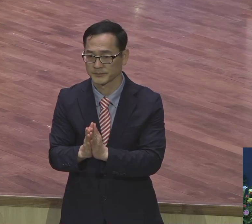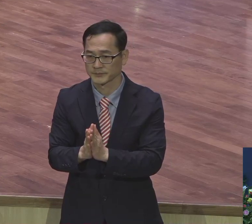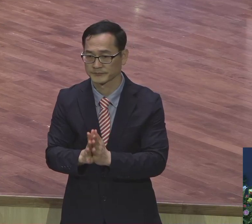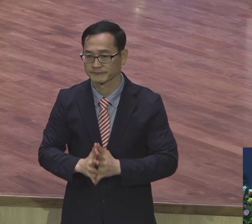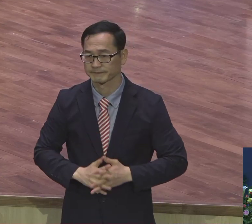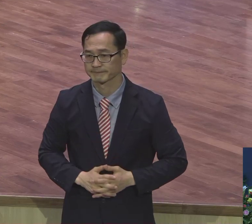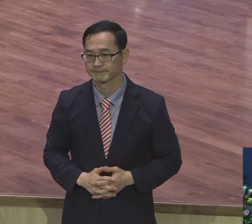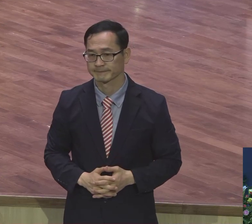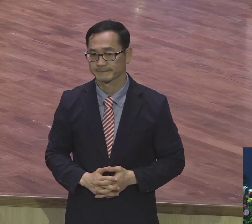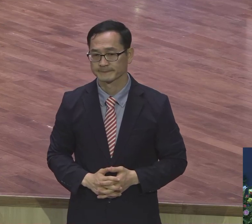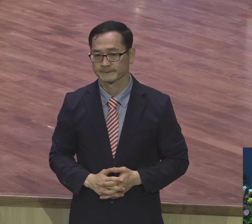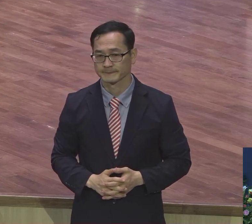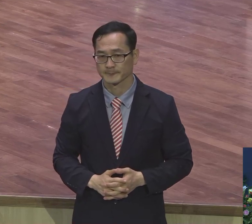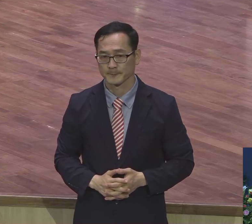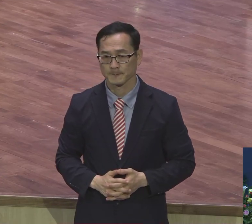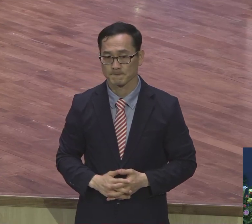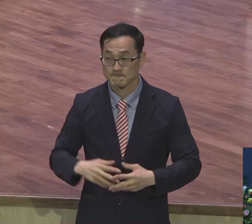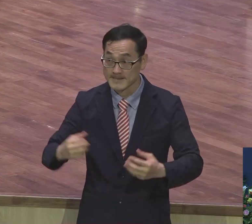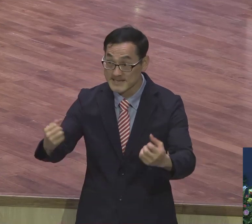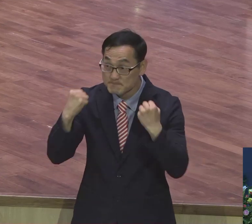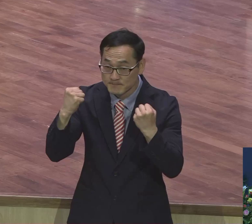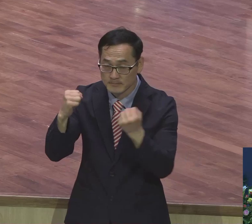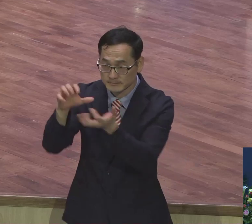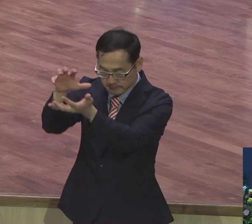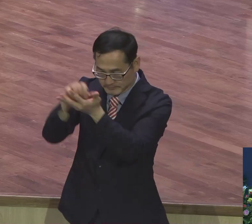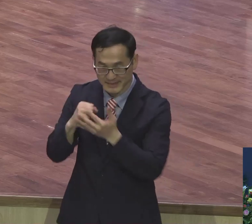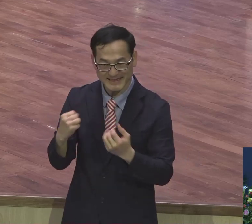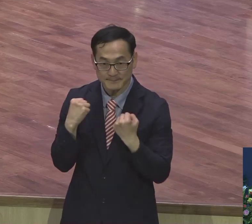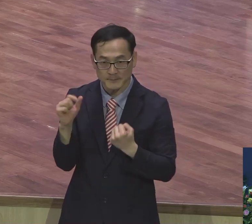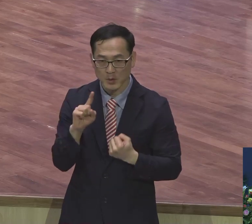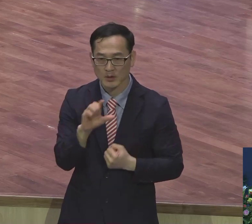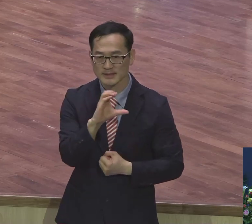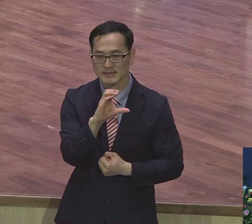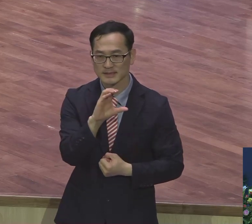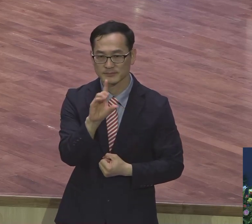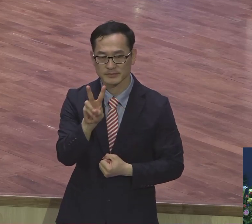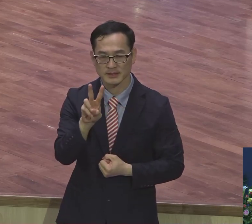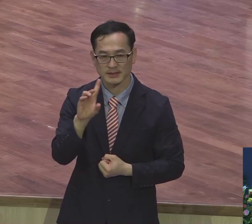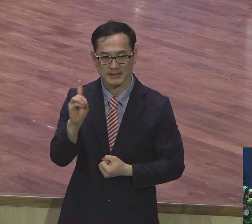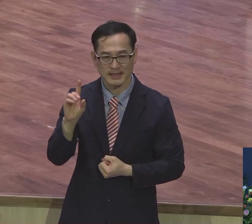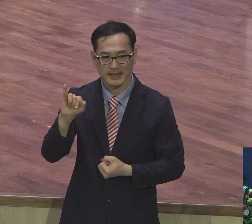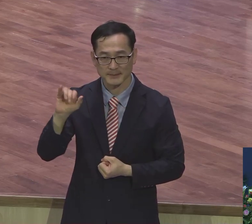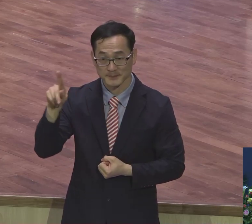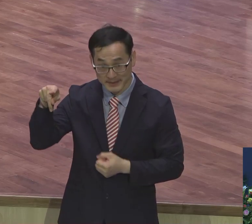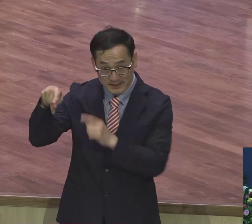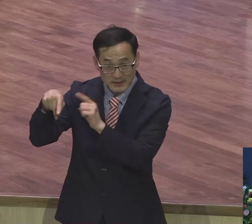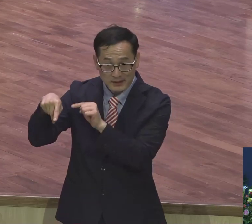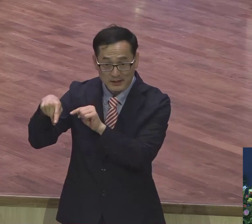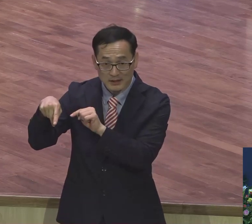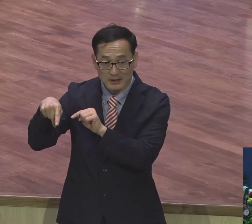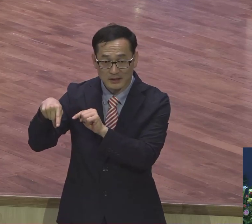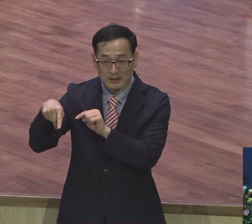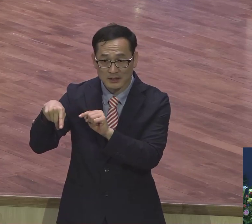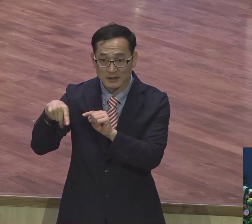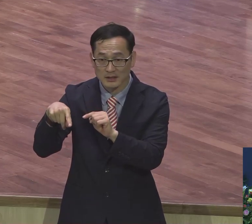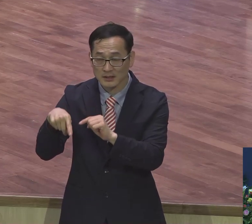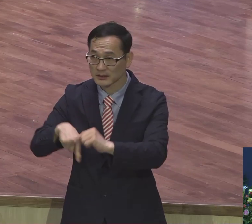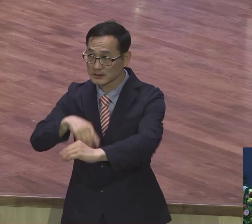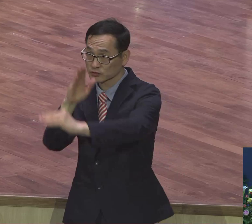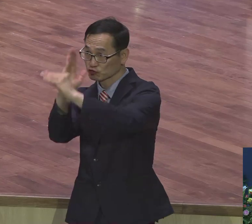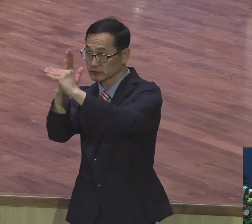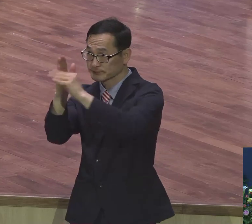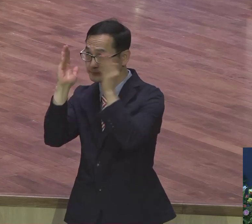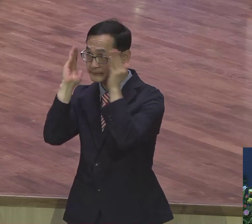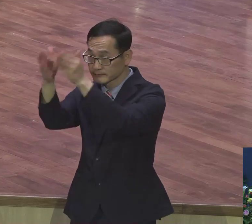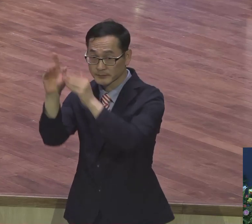어떤 힘을 얻어야 되느냐. CVDIP를 어디에 기준으로 가고 내가 적용해야 되느냐. 사동의